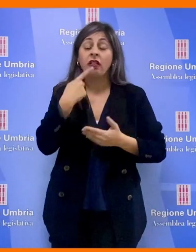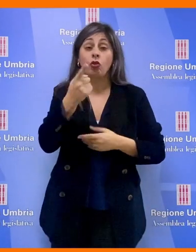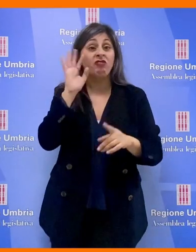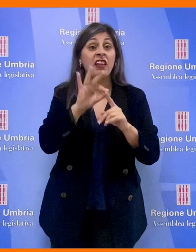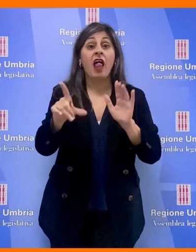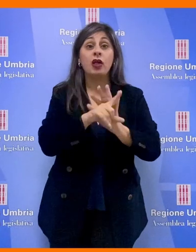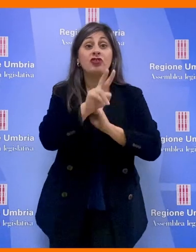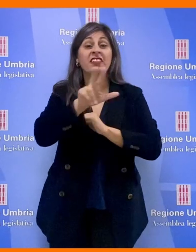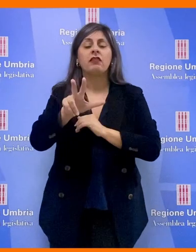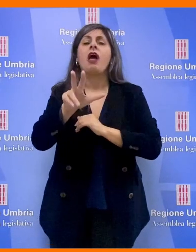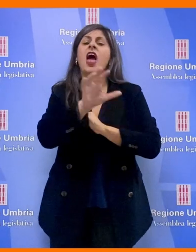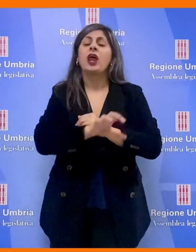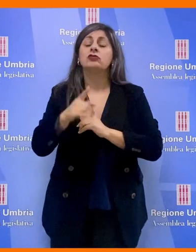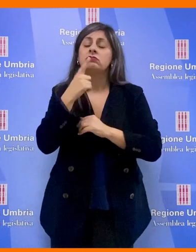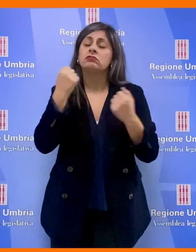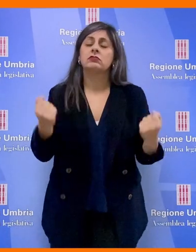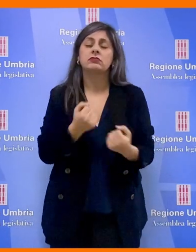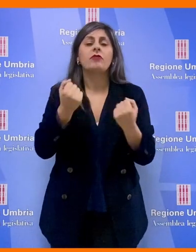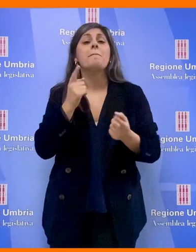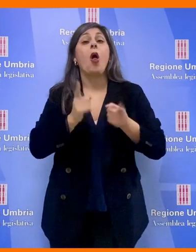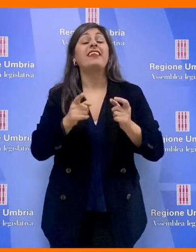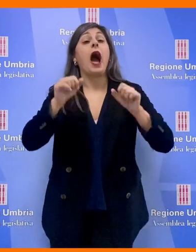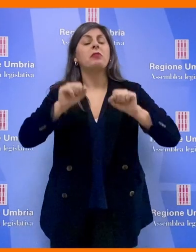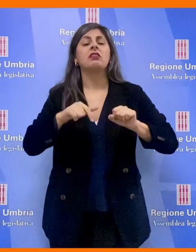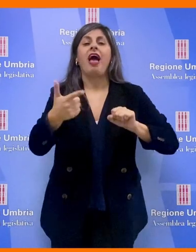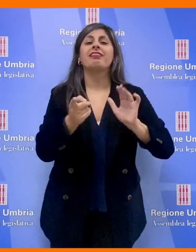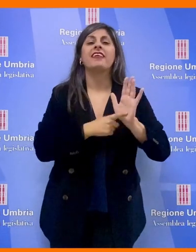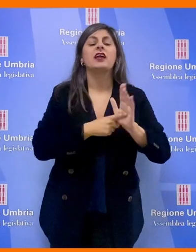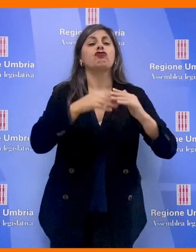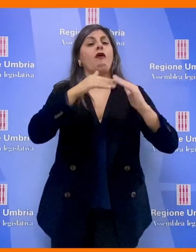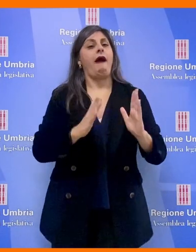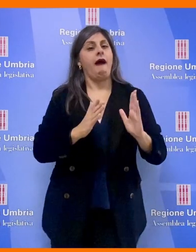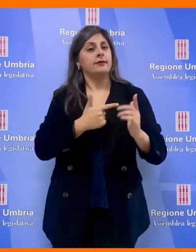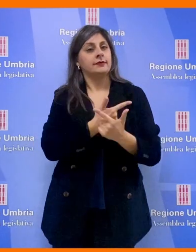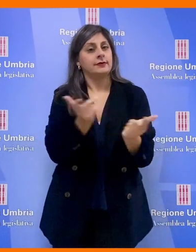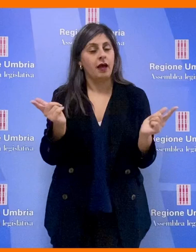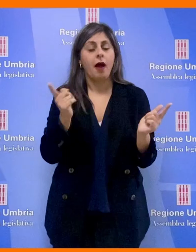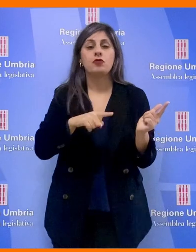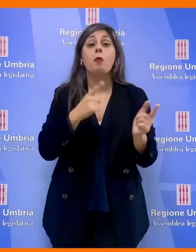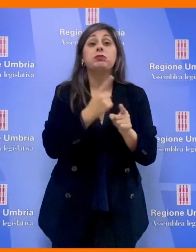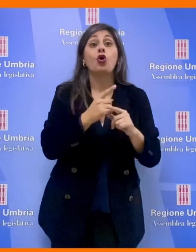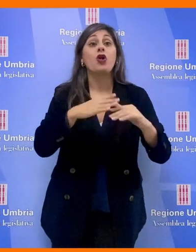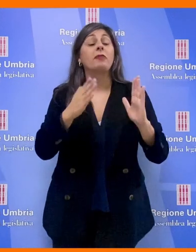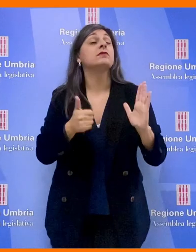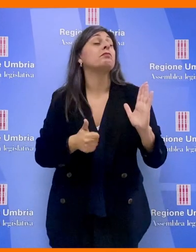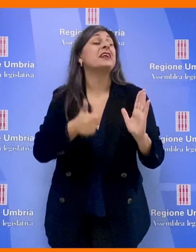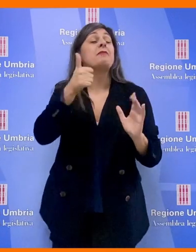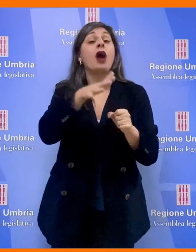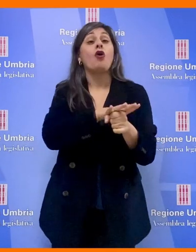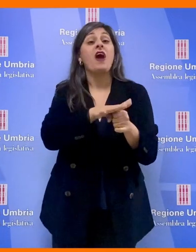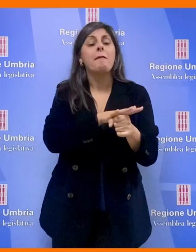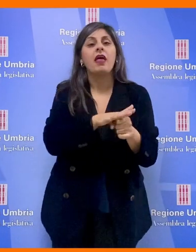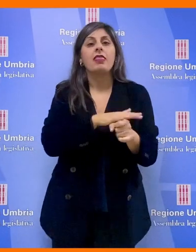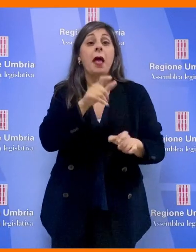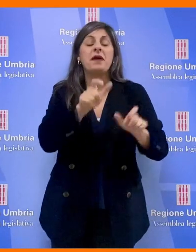legge 23 la regione promuove politiche abitative tese ad assicurare il diritto all'abitazione e il soddisfacimento del bisogno abitativo primario delle